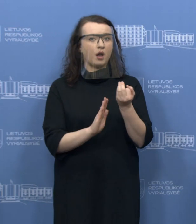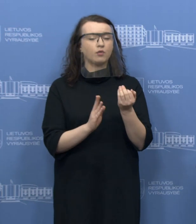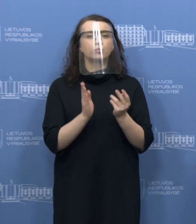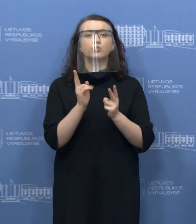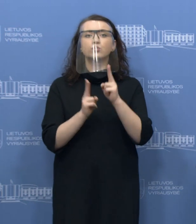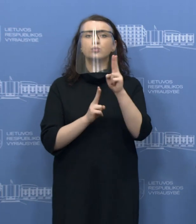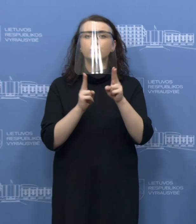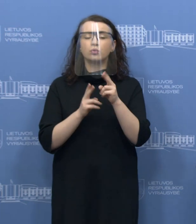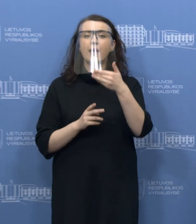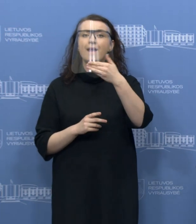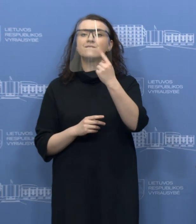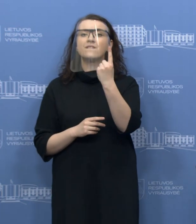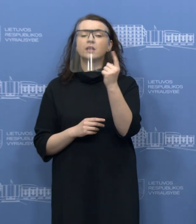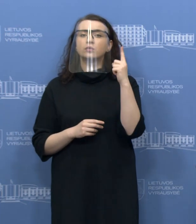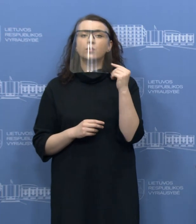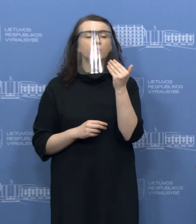M1 klausė, prašau, Simona.